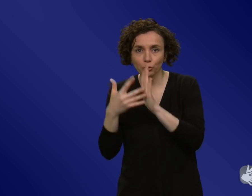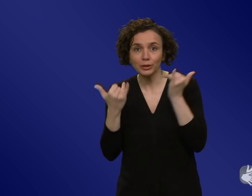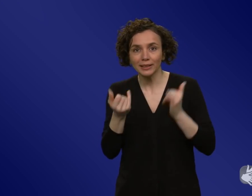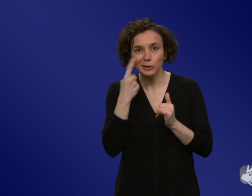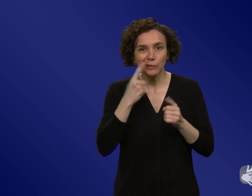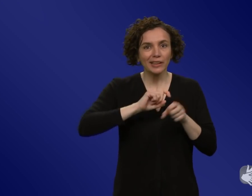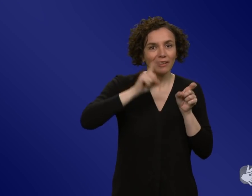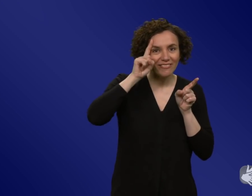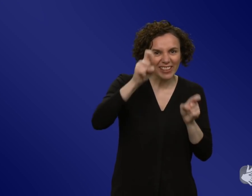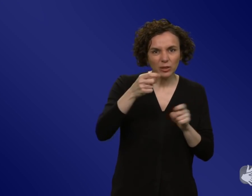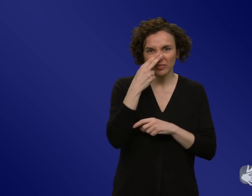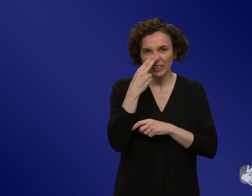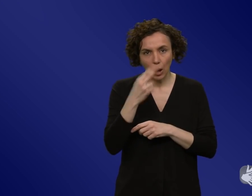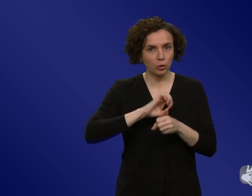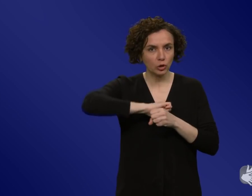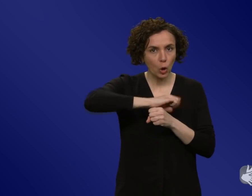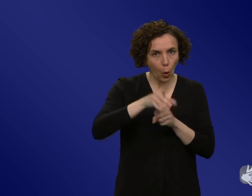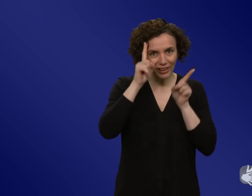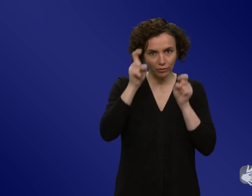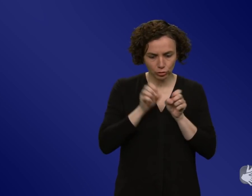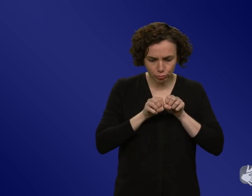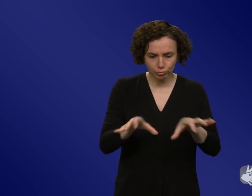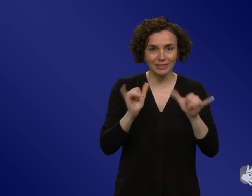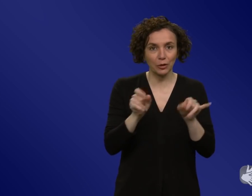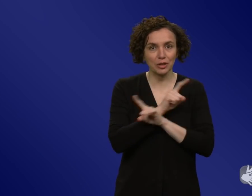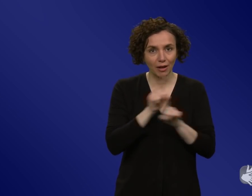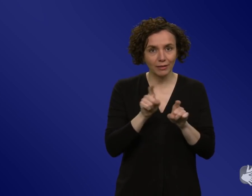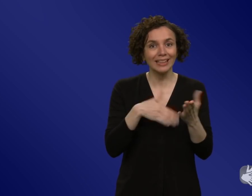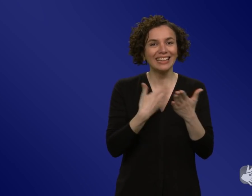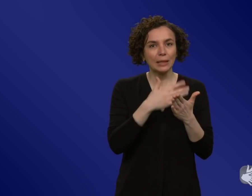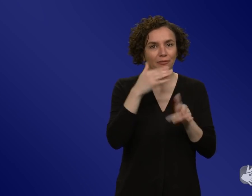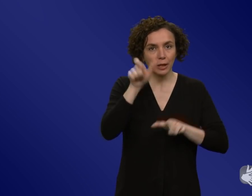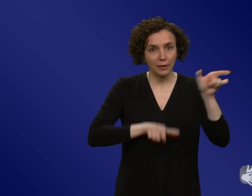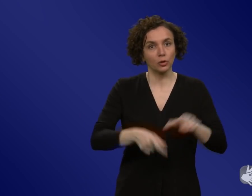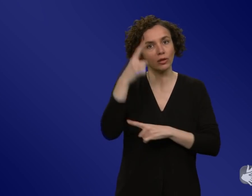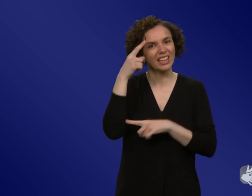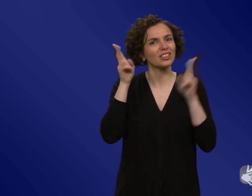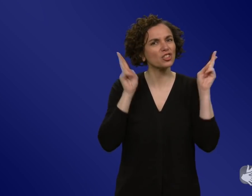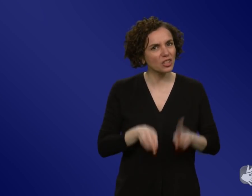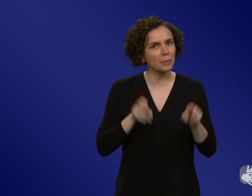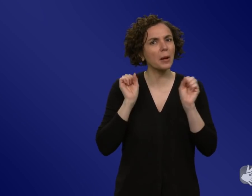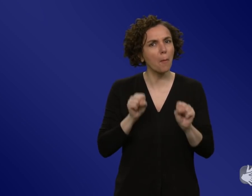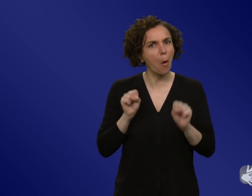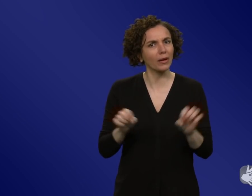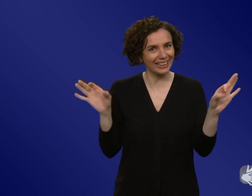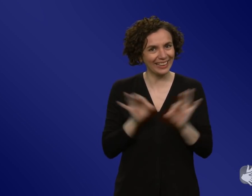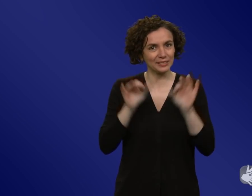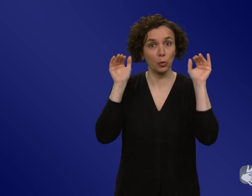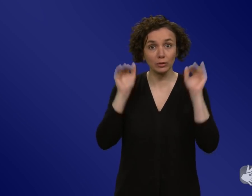viele nehmen jetzt wahr, dass sie sich vermutlich anstecken werden. das wahrgenommene Risiko, sich anzustecken, ist ziemlich hoch. Aber die